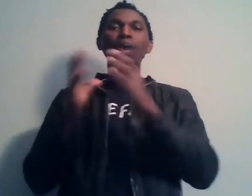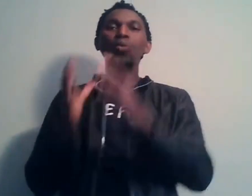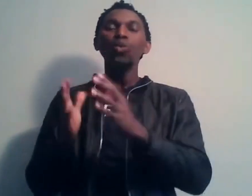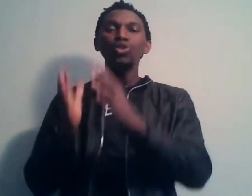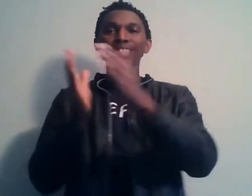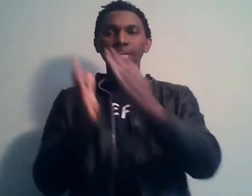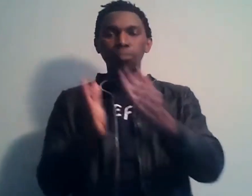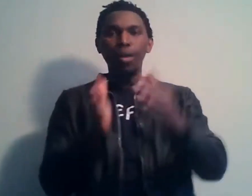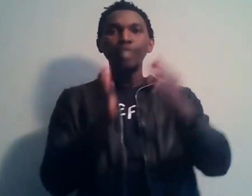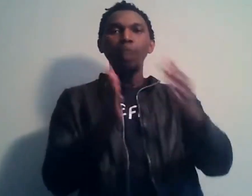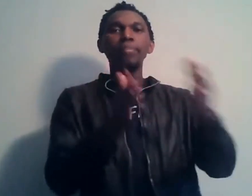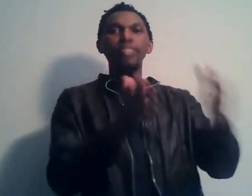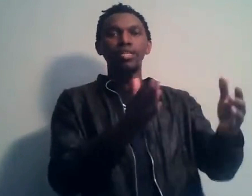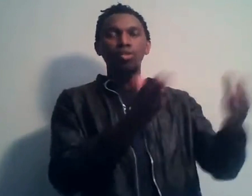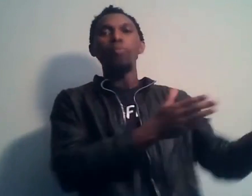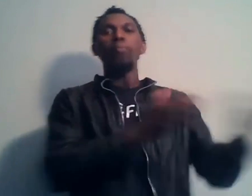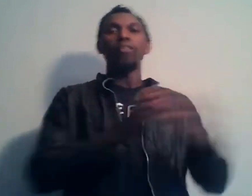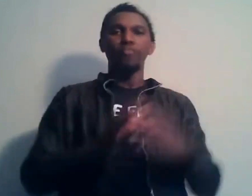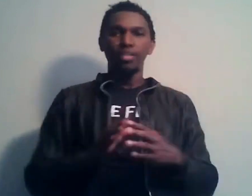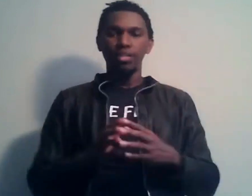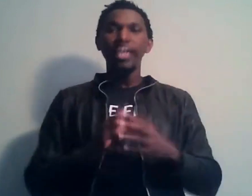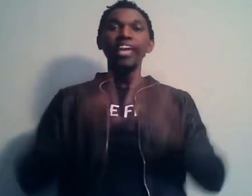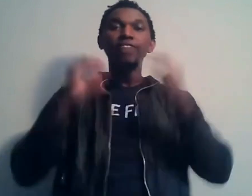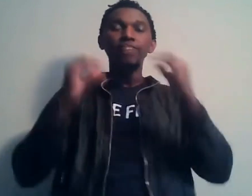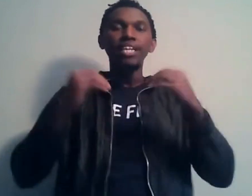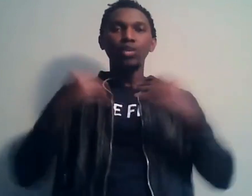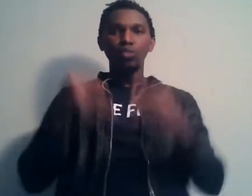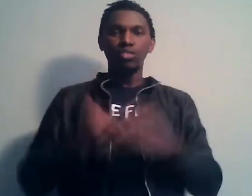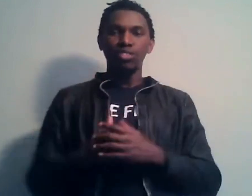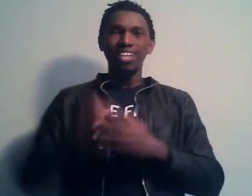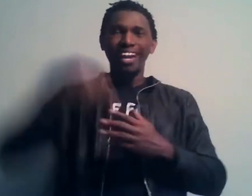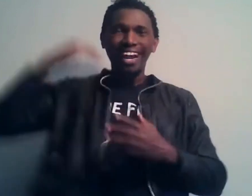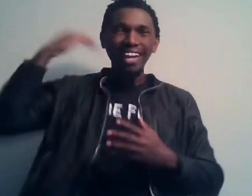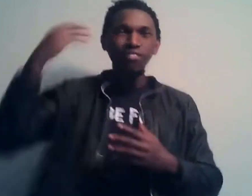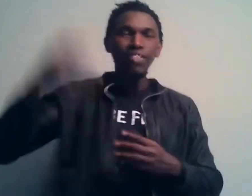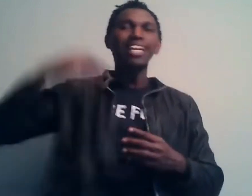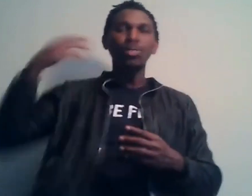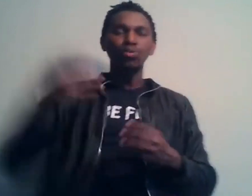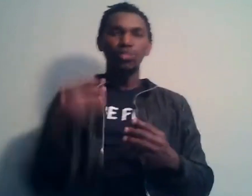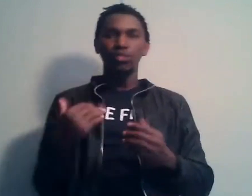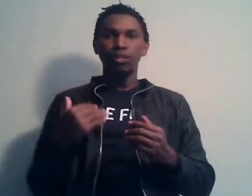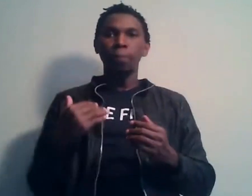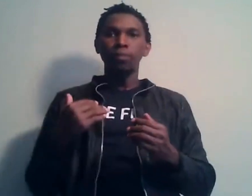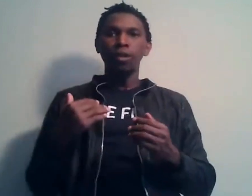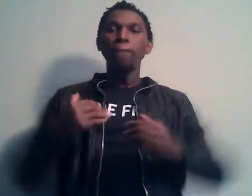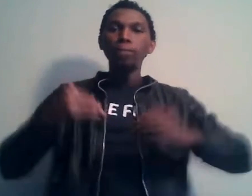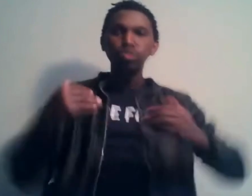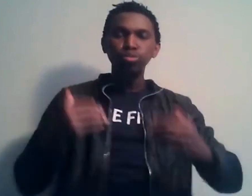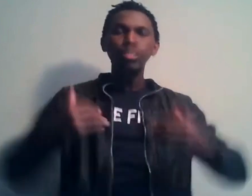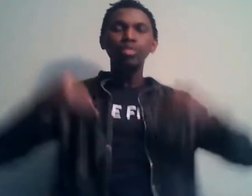là où une diaspora doit amener son peuple en fait. Éveiller les consciences, réveiller les consciences, bousculer ceux